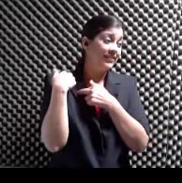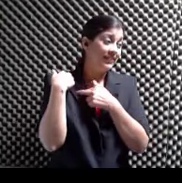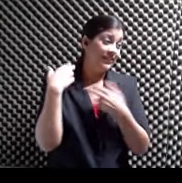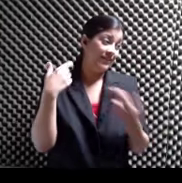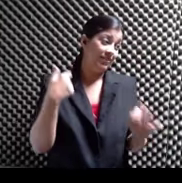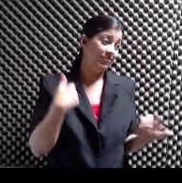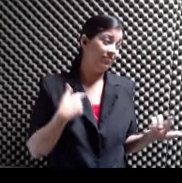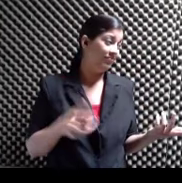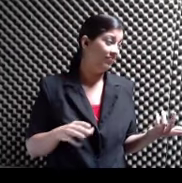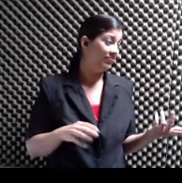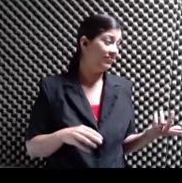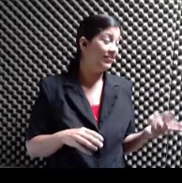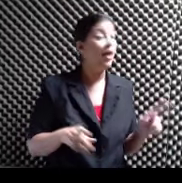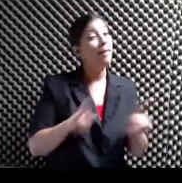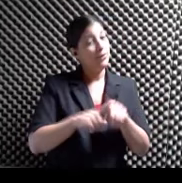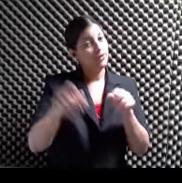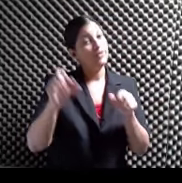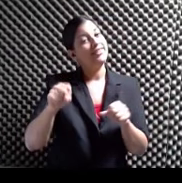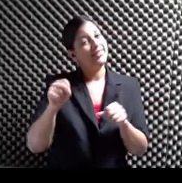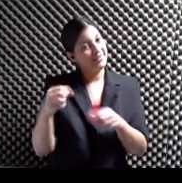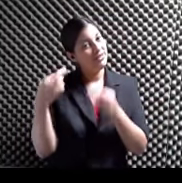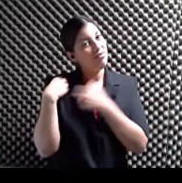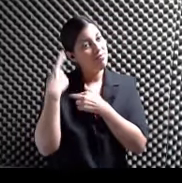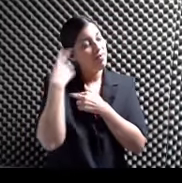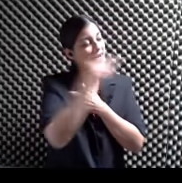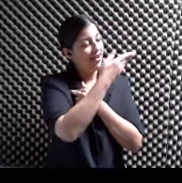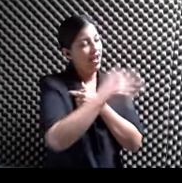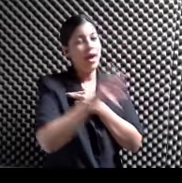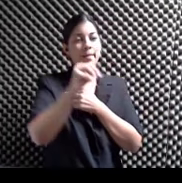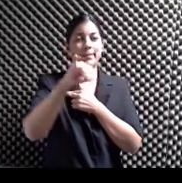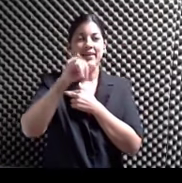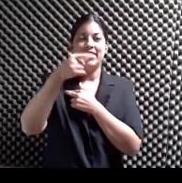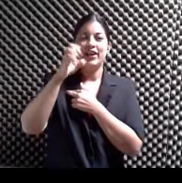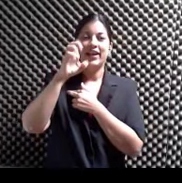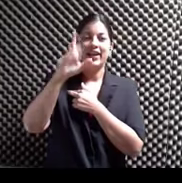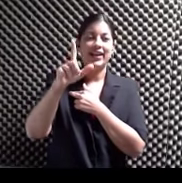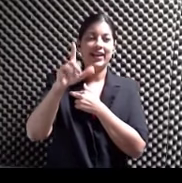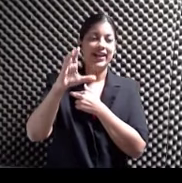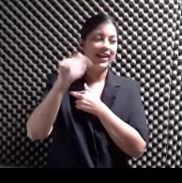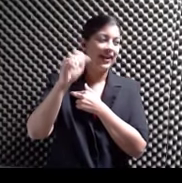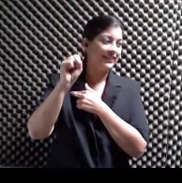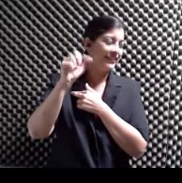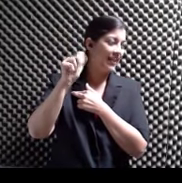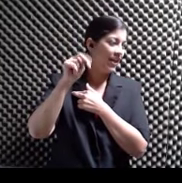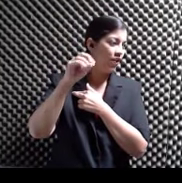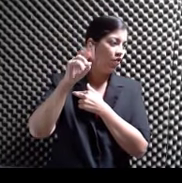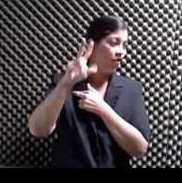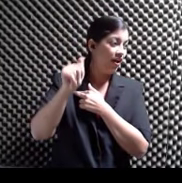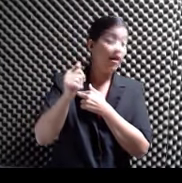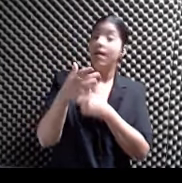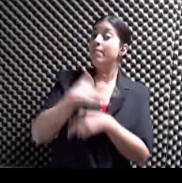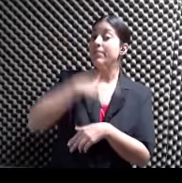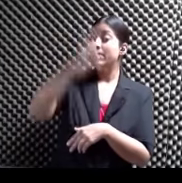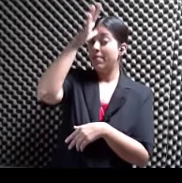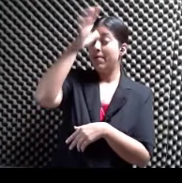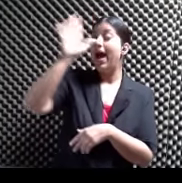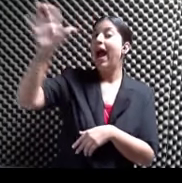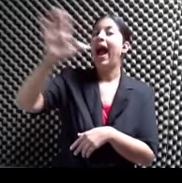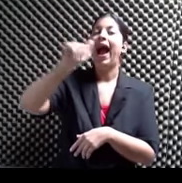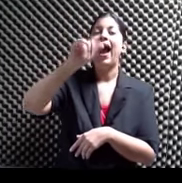Miguel Casanova esté aquí con nosotros Ah bueno Sí que lo ha dejado aquí básicamente Pues mi padre es de ajuntas Y yo de chiquito toda